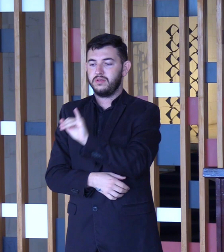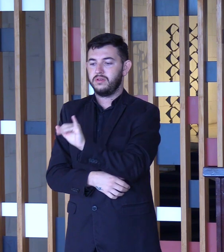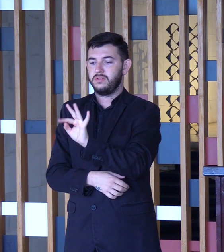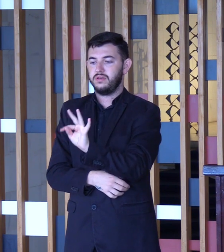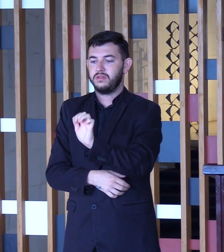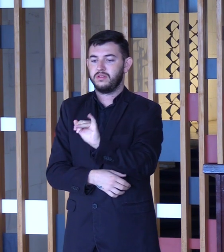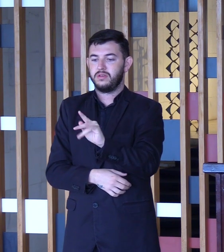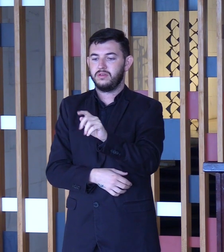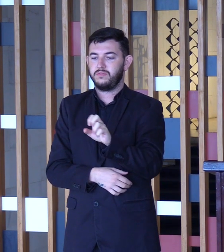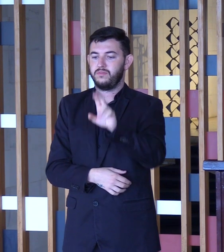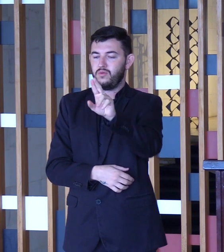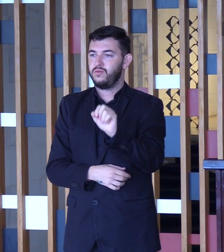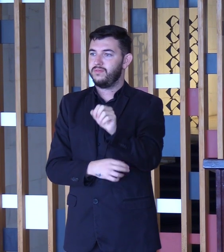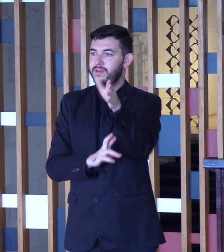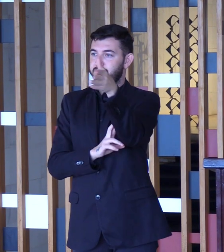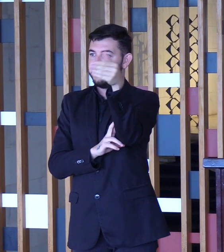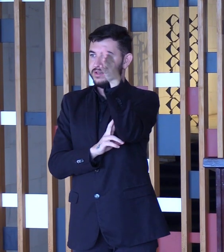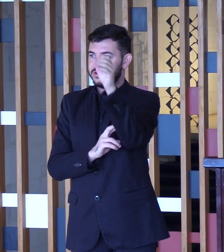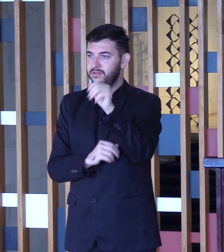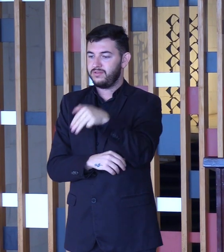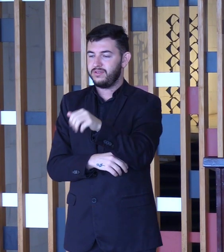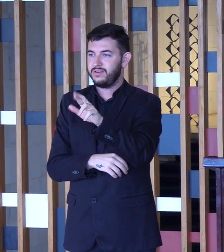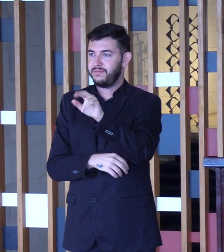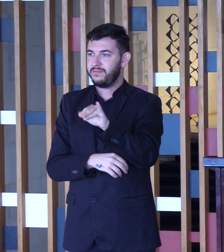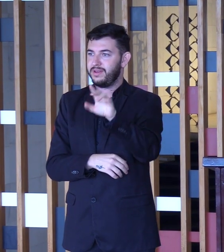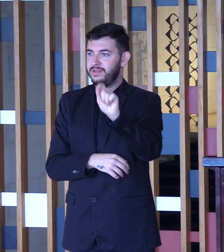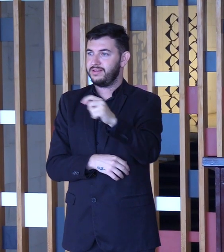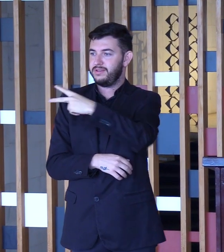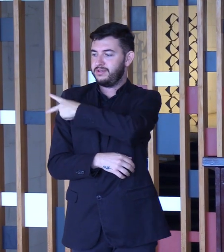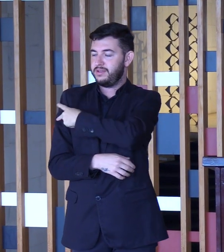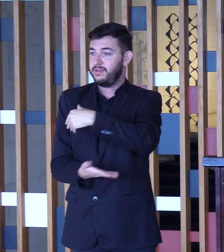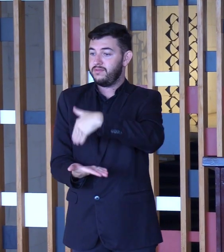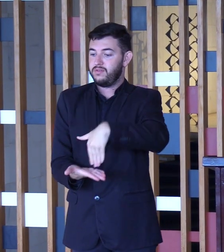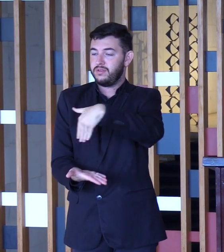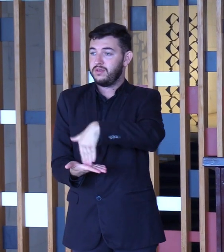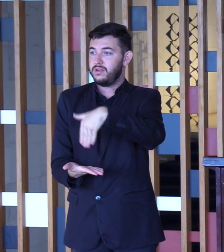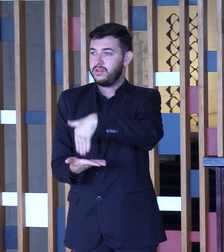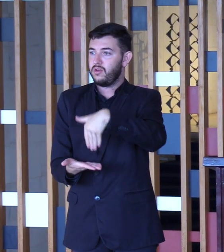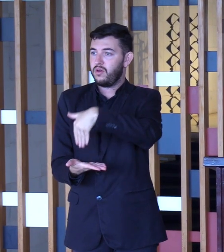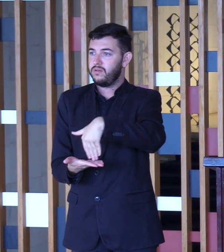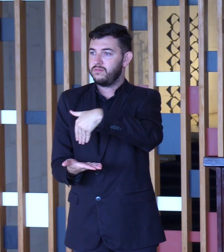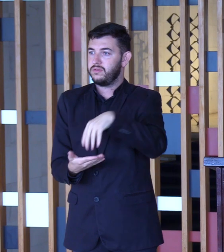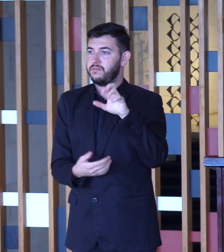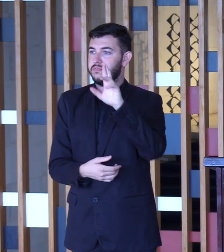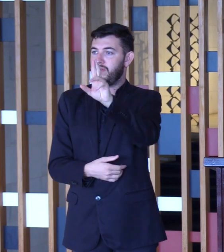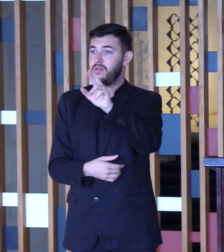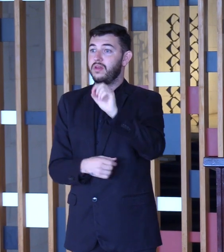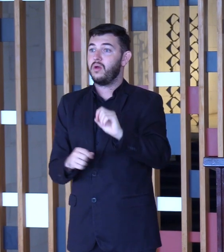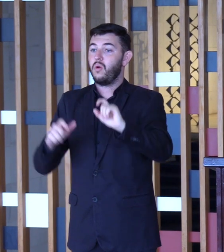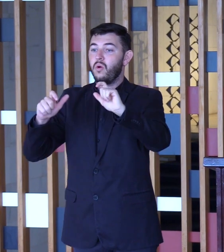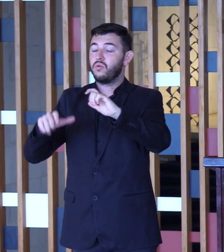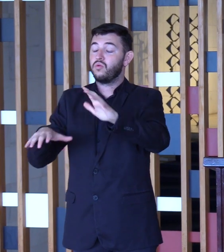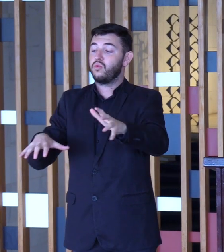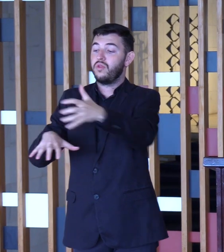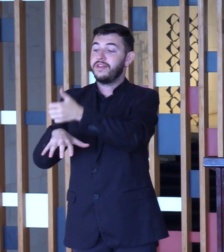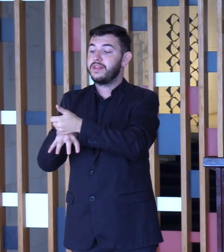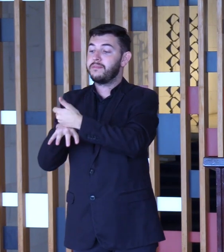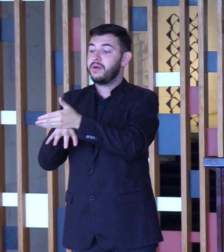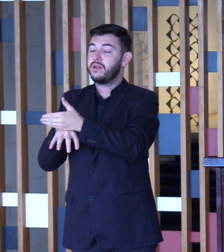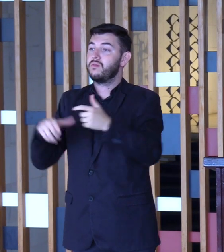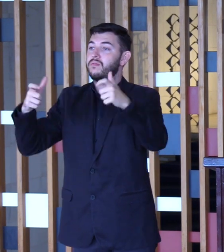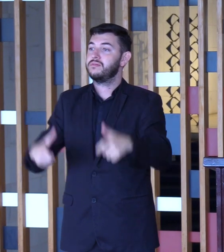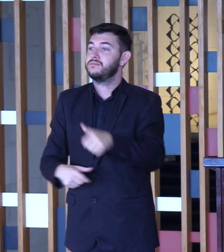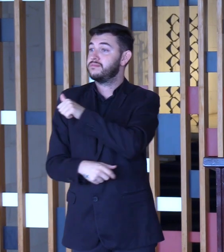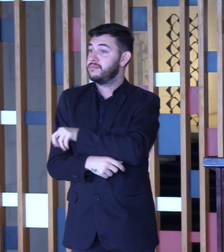a embaixadora Márcia Amaro, chefe de escritório de representação do Itamaraty, no Rio de Janeiro, e por meio dela toda